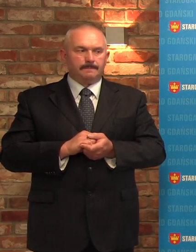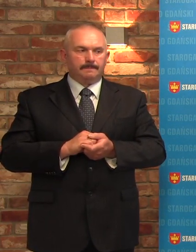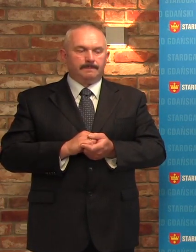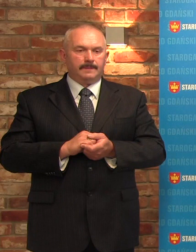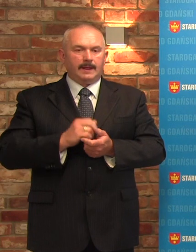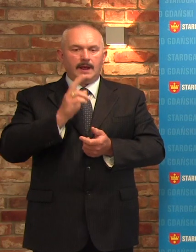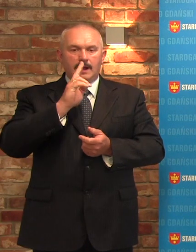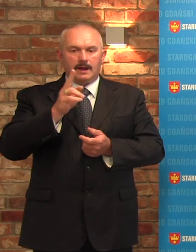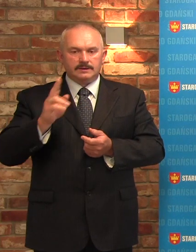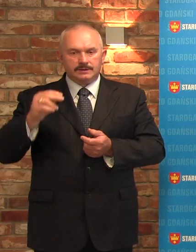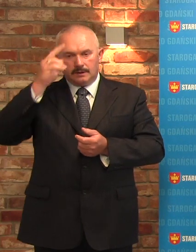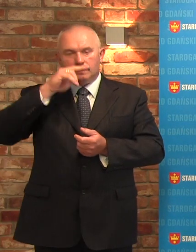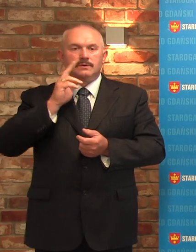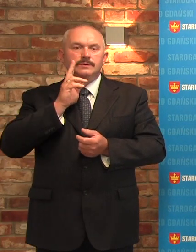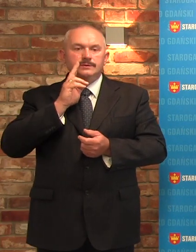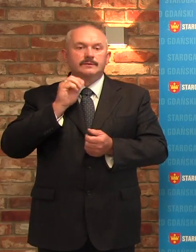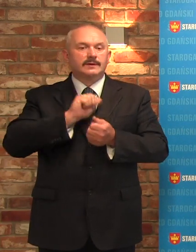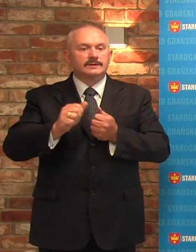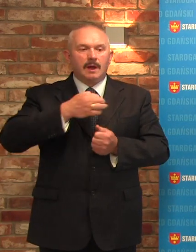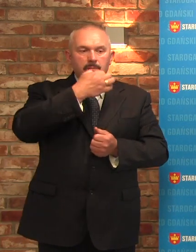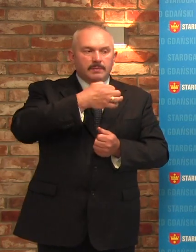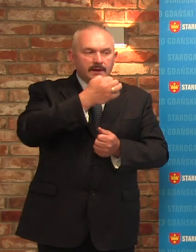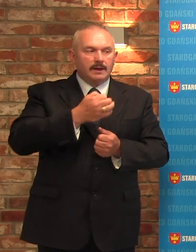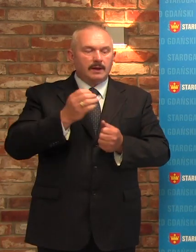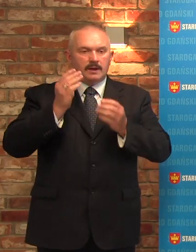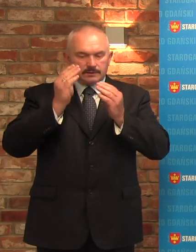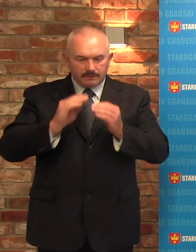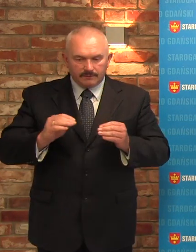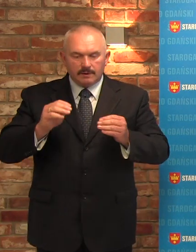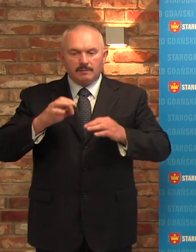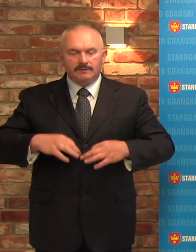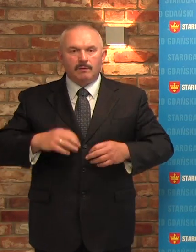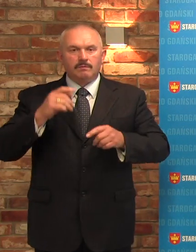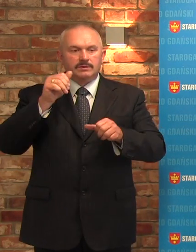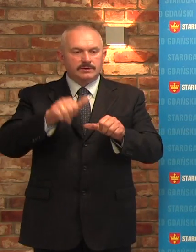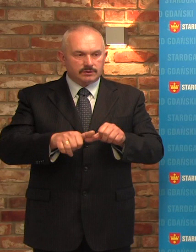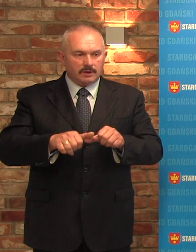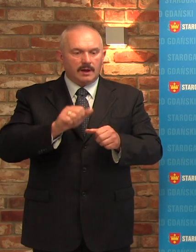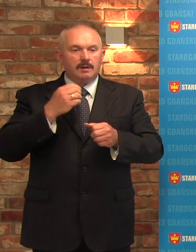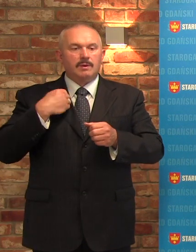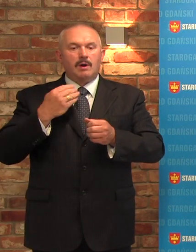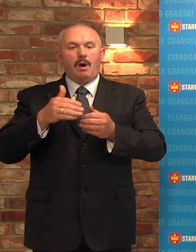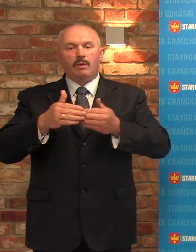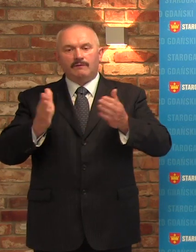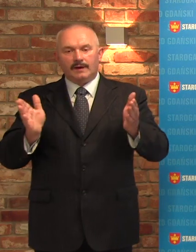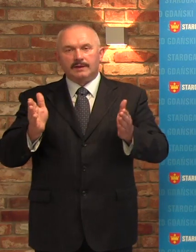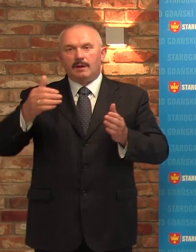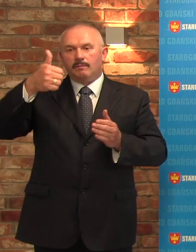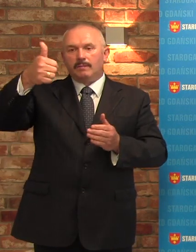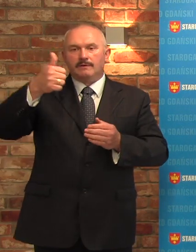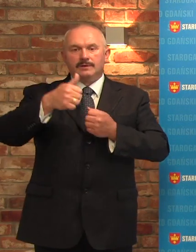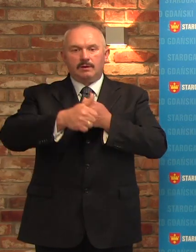rodziców też tutaj się nas pyta. Szanowni Państwo, przedszkola w Sałgadzie Gdańskim zostaną otwarte z dniem 1